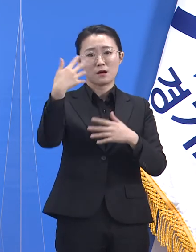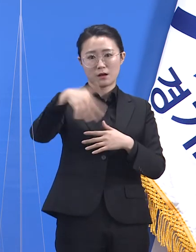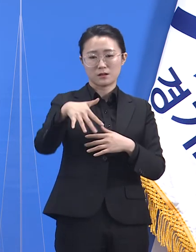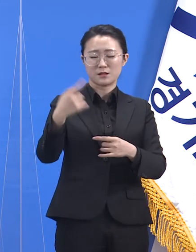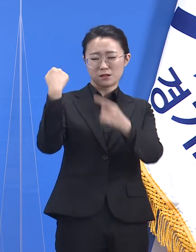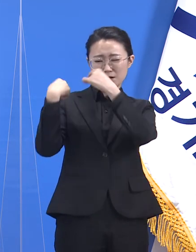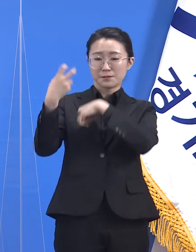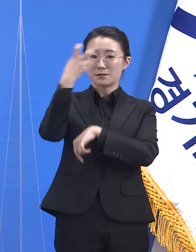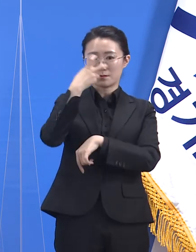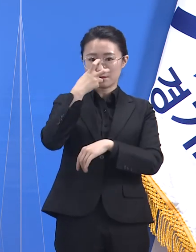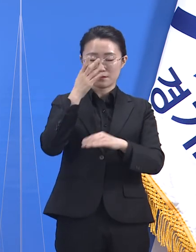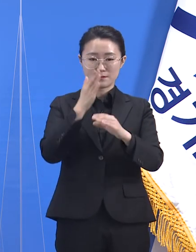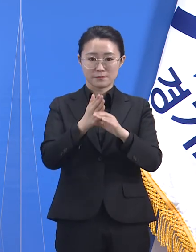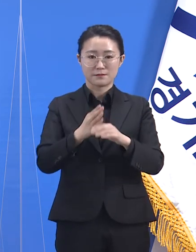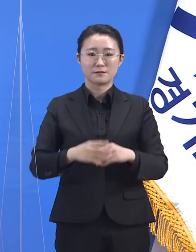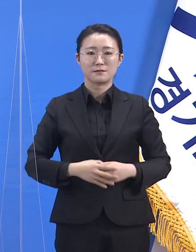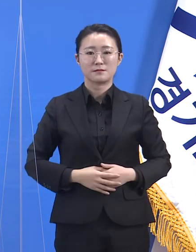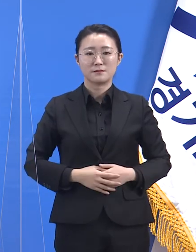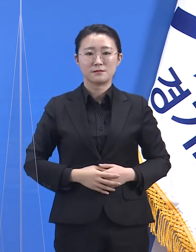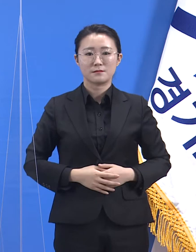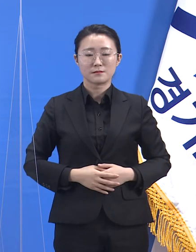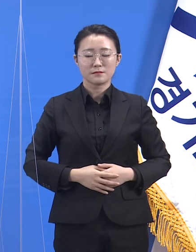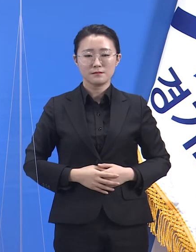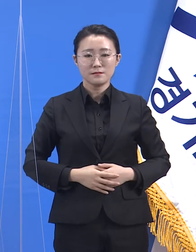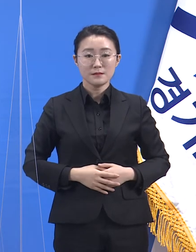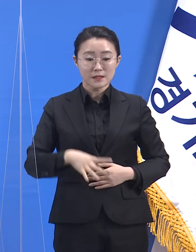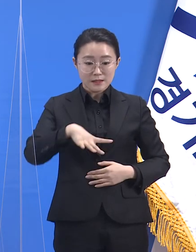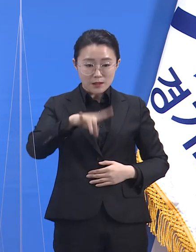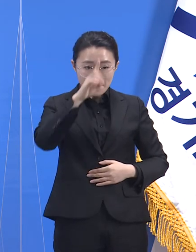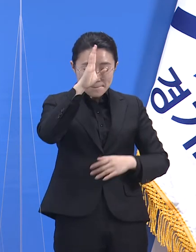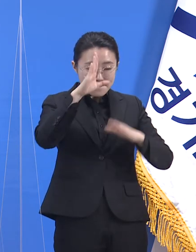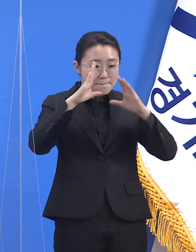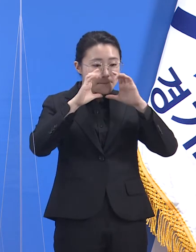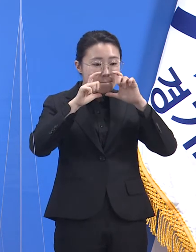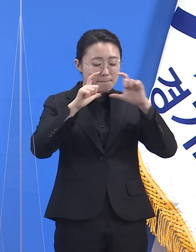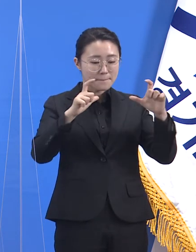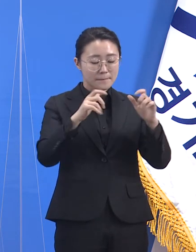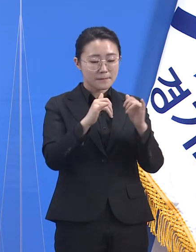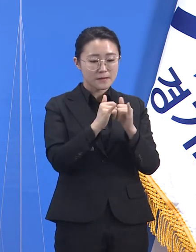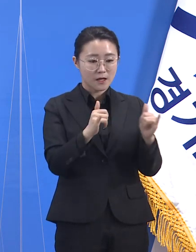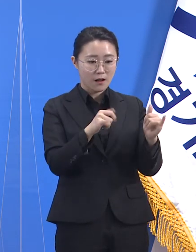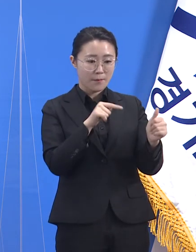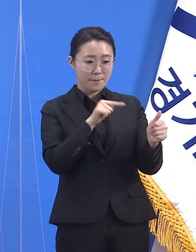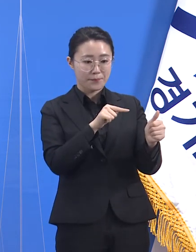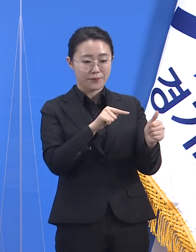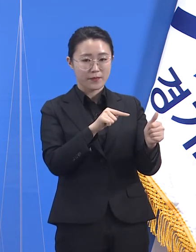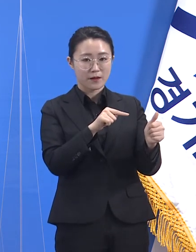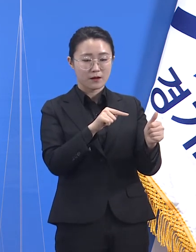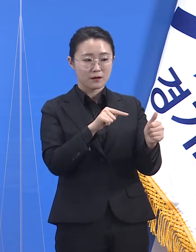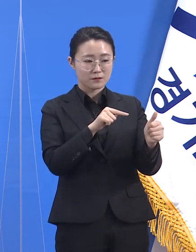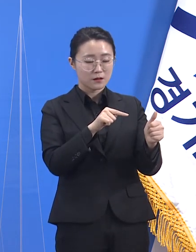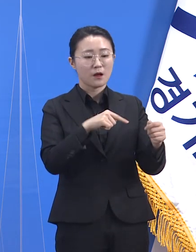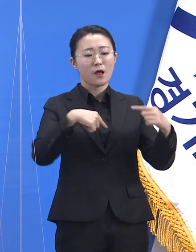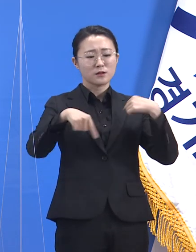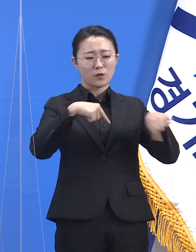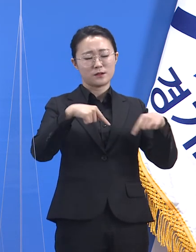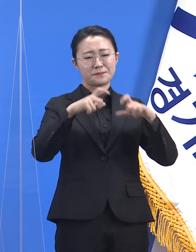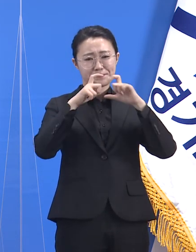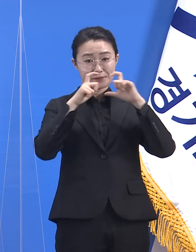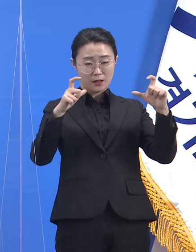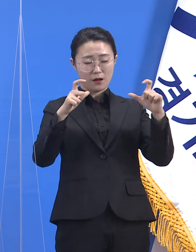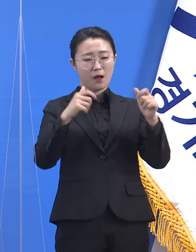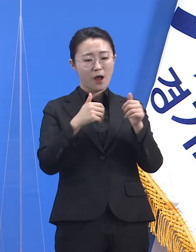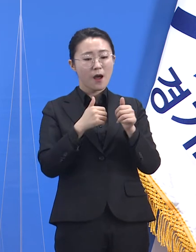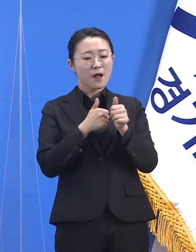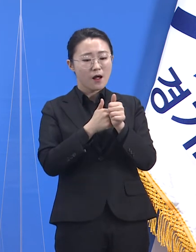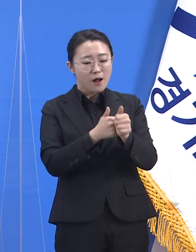소개해드렸던 두 클러스터에서 처음 양성이 확인된 외국인들은 모두 행정명령에 따라 검사를 받은 사람들이었으며